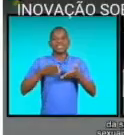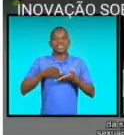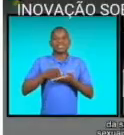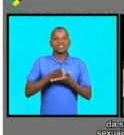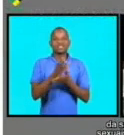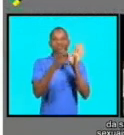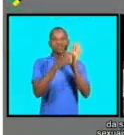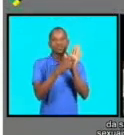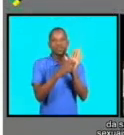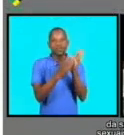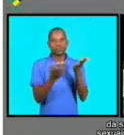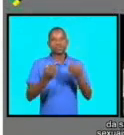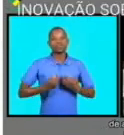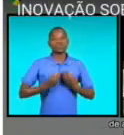É fácil de usá-lo.